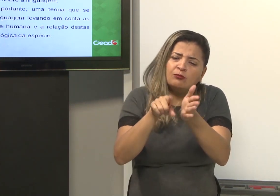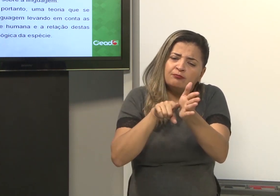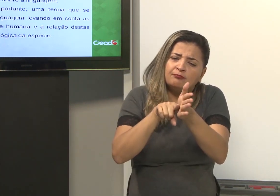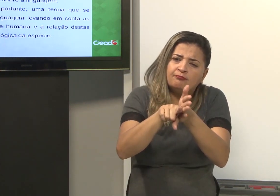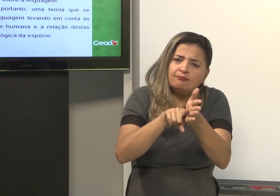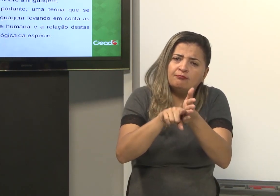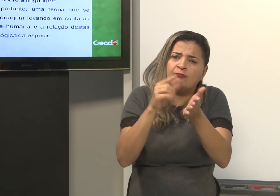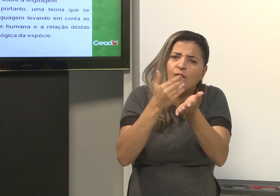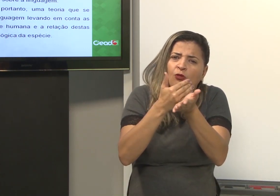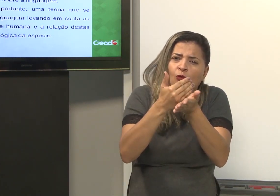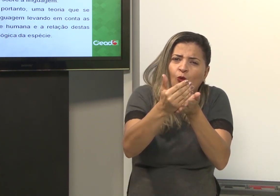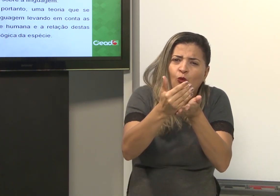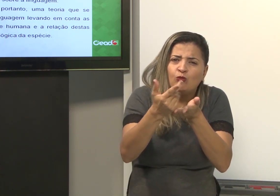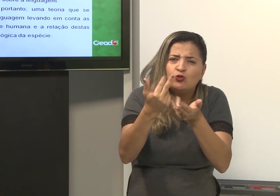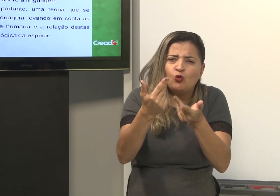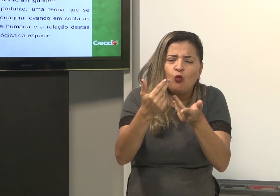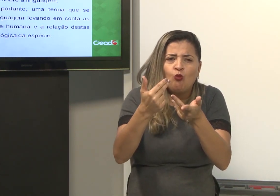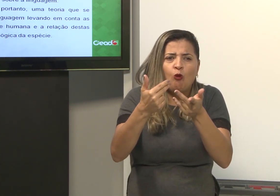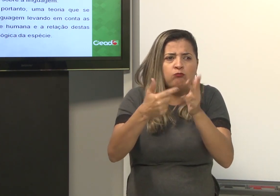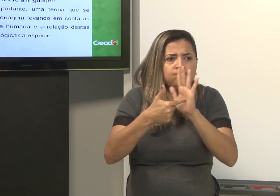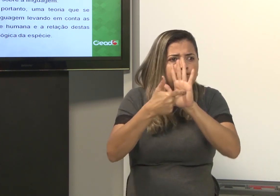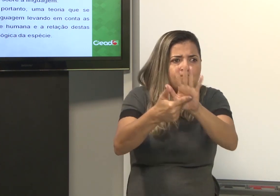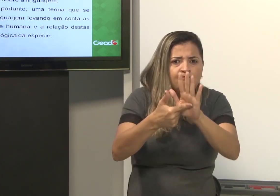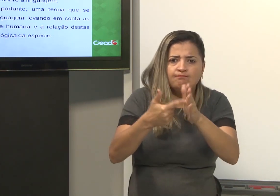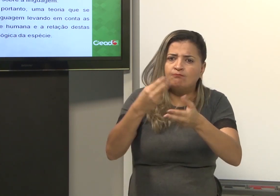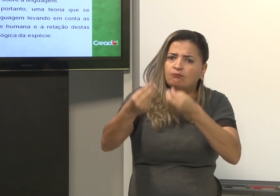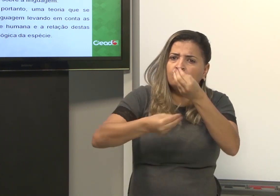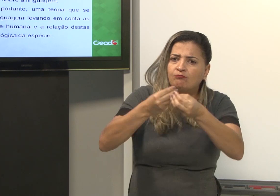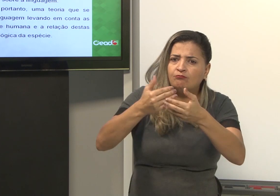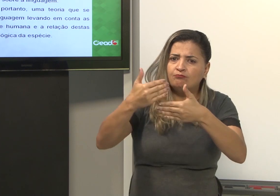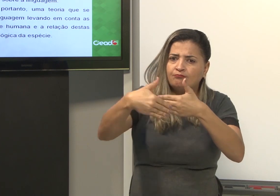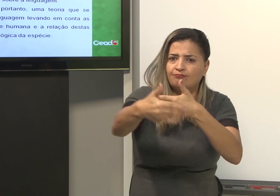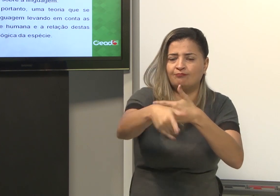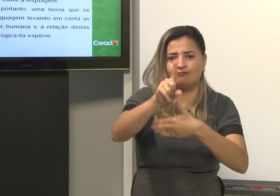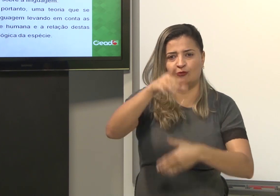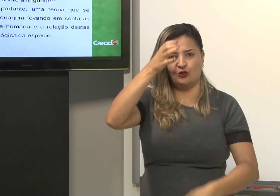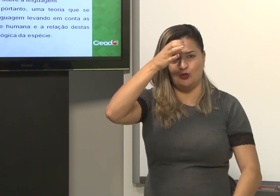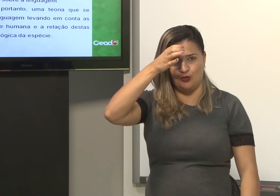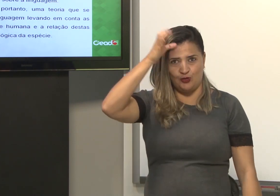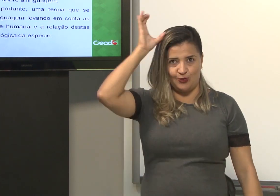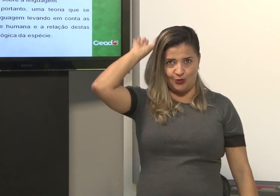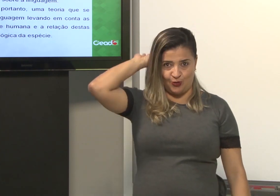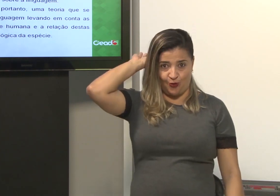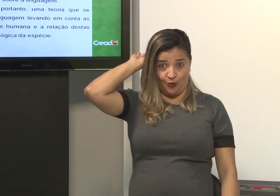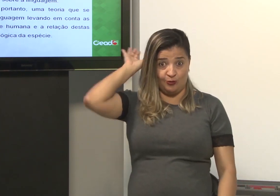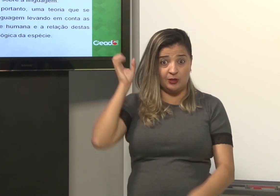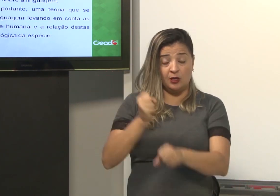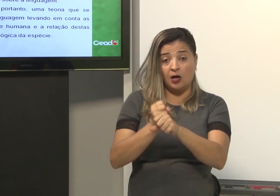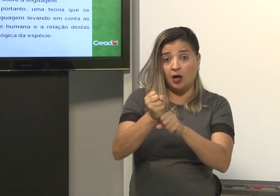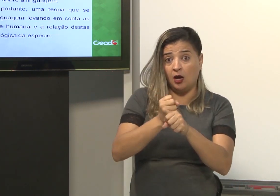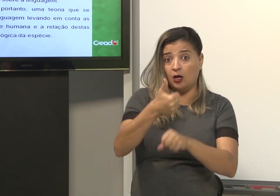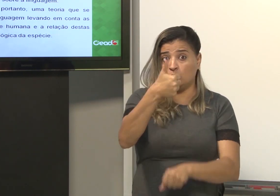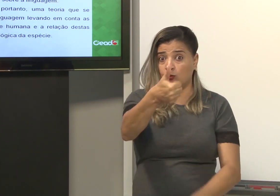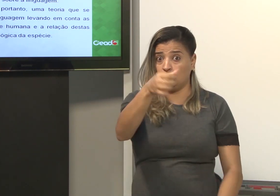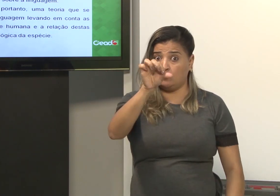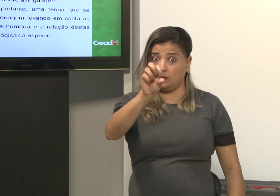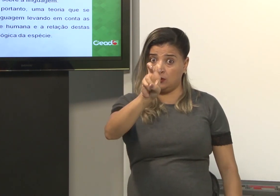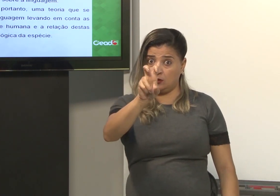Então começaram-se as pesquisas para mostrar como era esse gerativismo através de Chomsky.